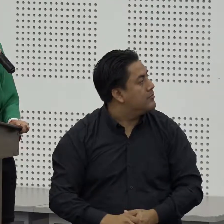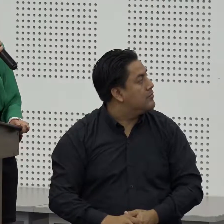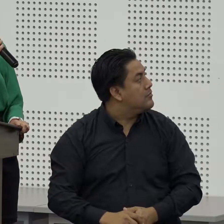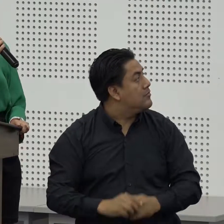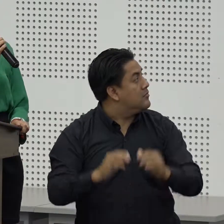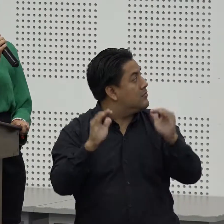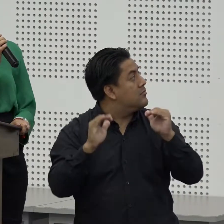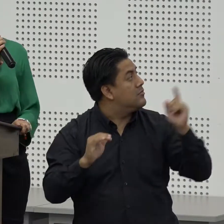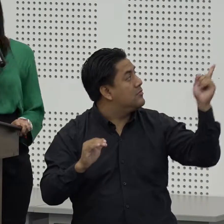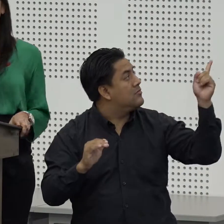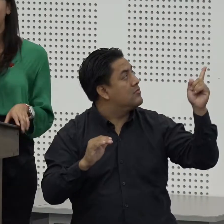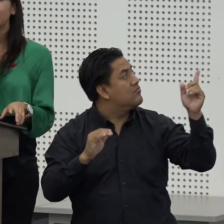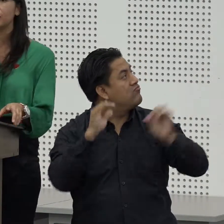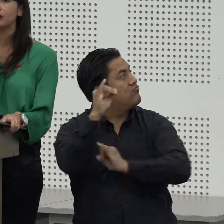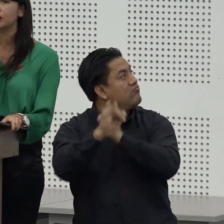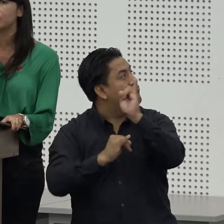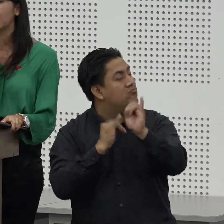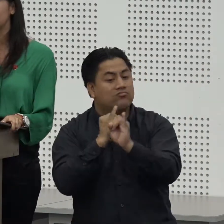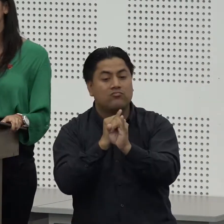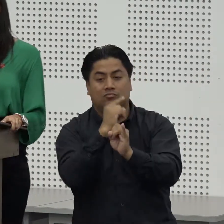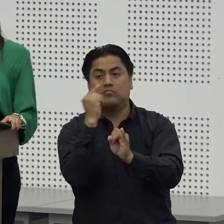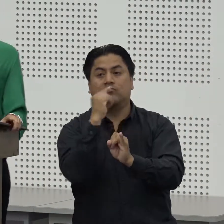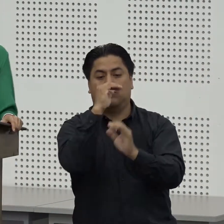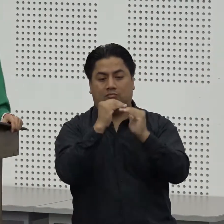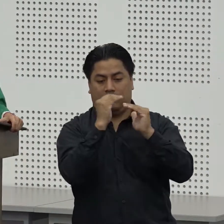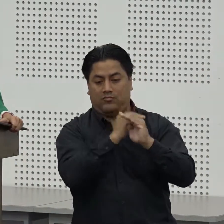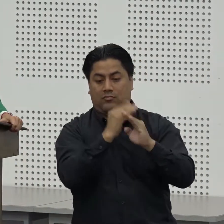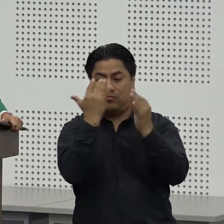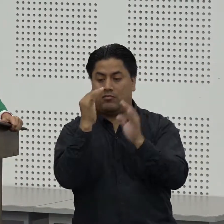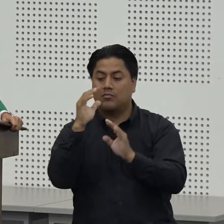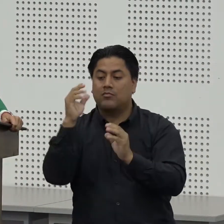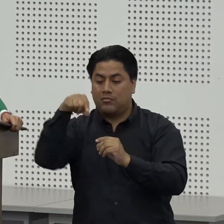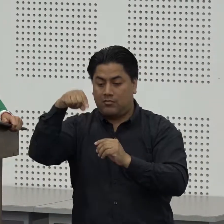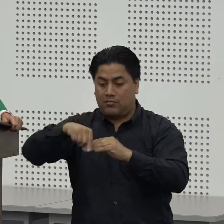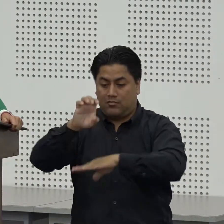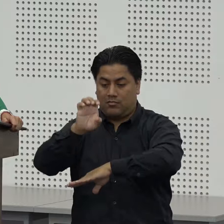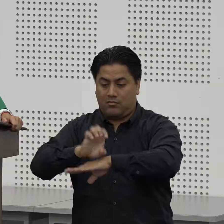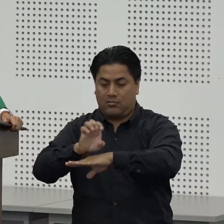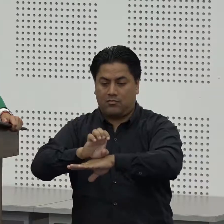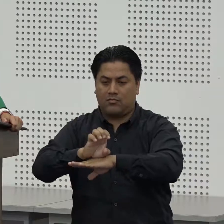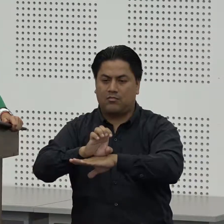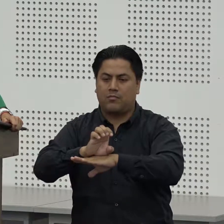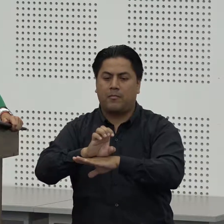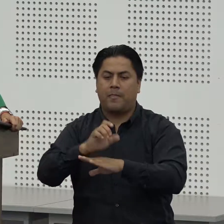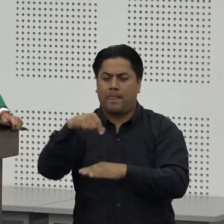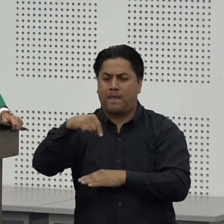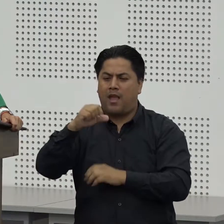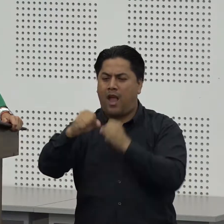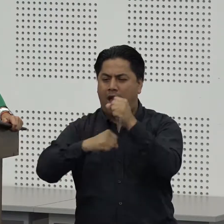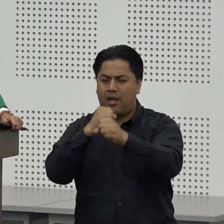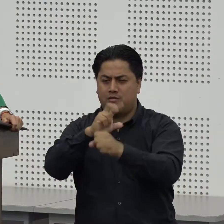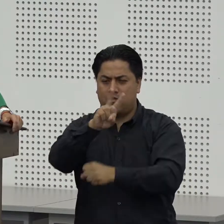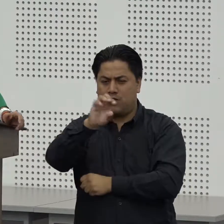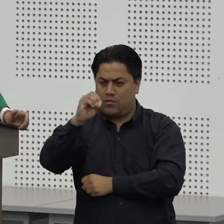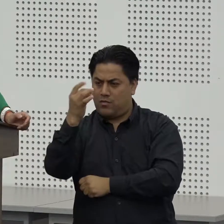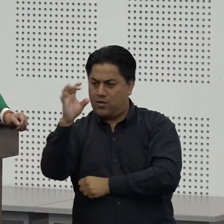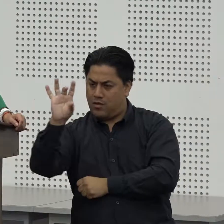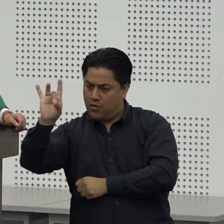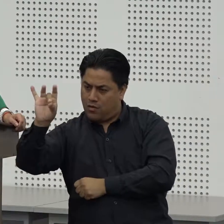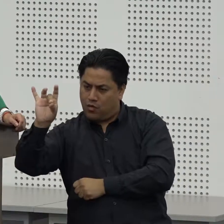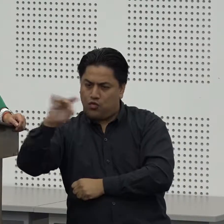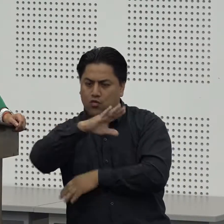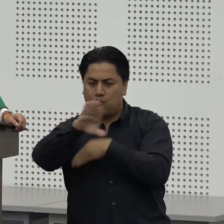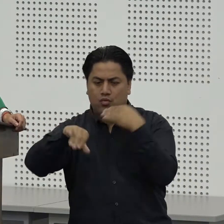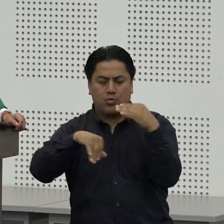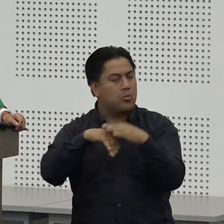esto a nivel internacional a nivel nacional la constitución de la república del ecuador desde el 2008 es una de las constituciones más